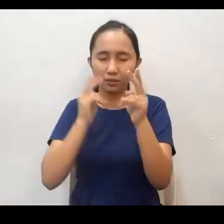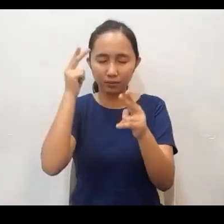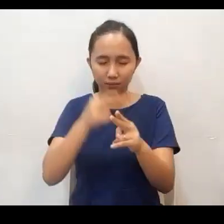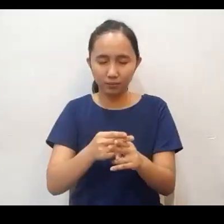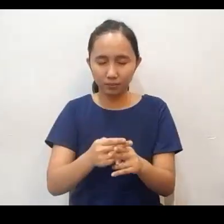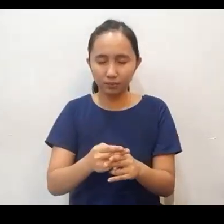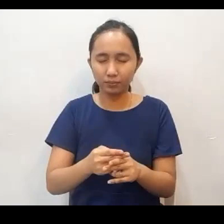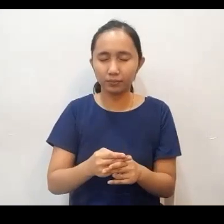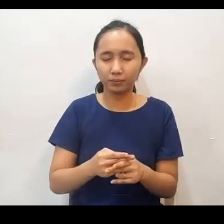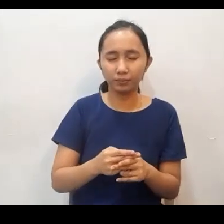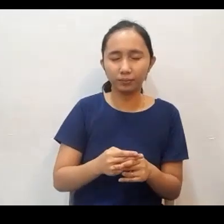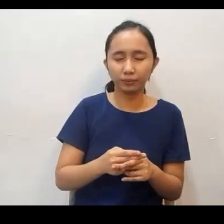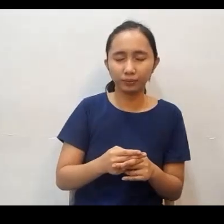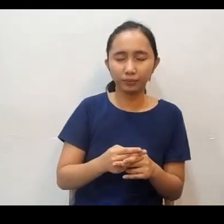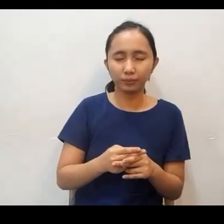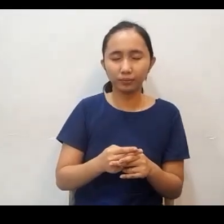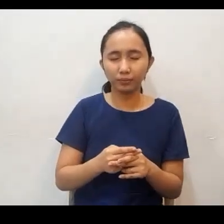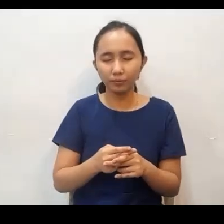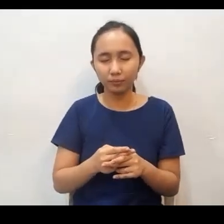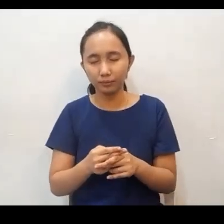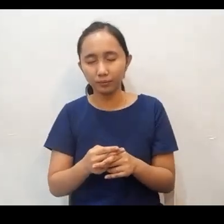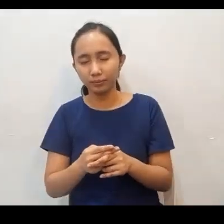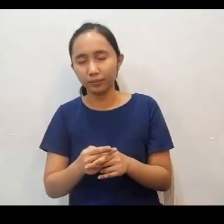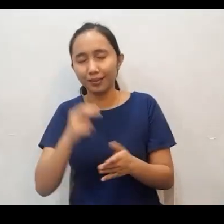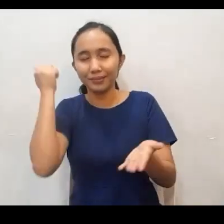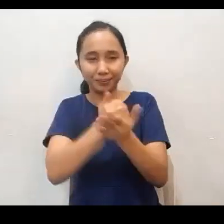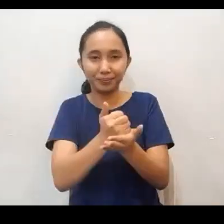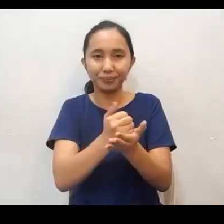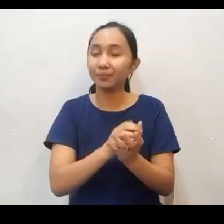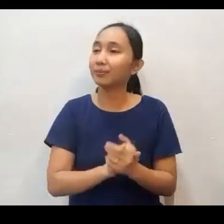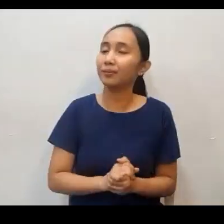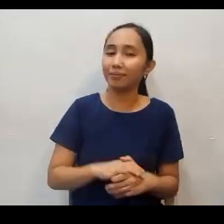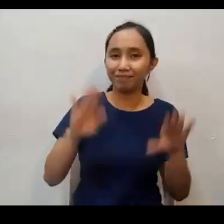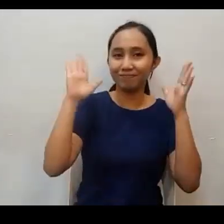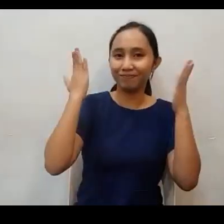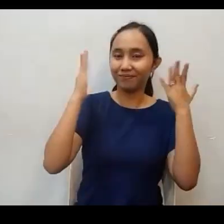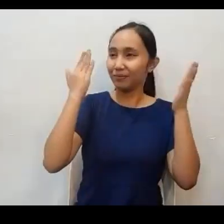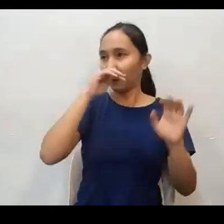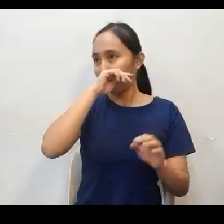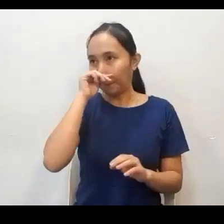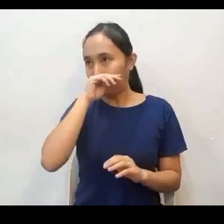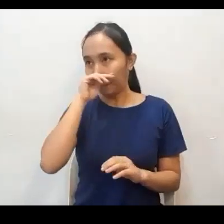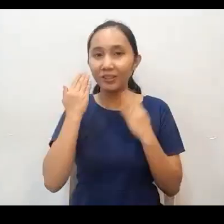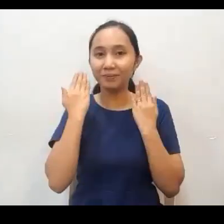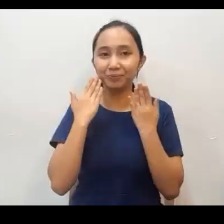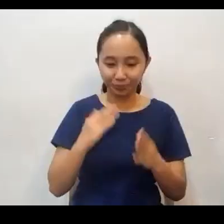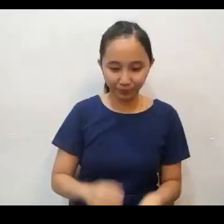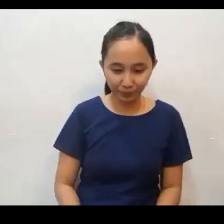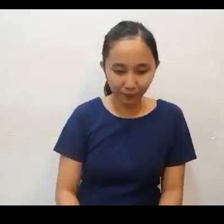ito po ay aming idinadalangin sa pangalan po ng Panginoong Heso Kristo. Amen. Amen. Maraming salamat po.